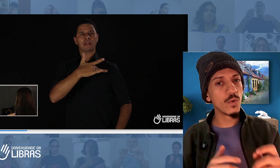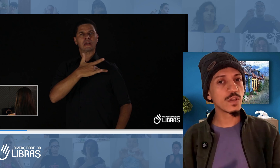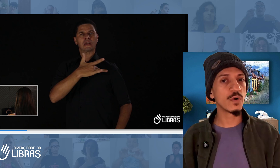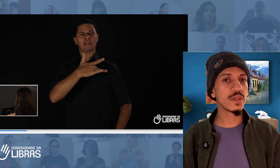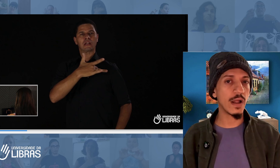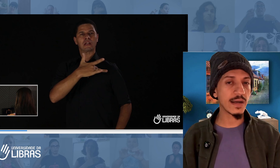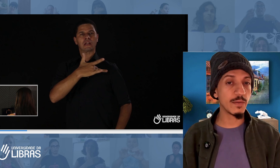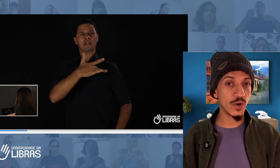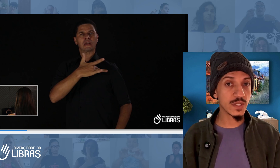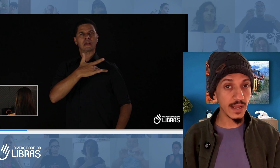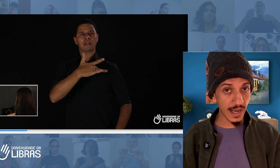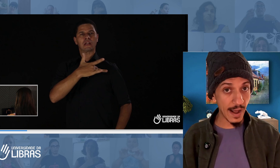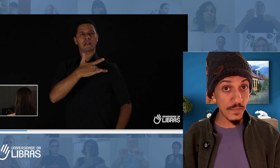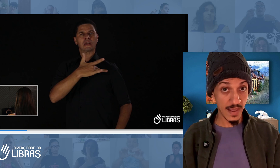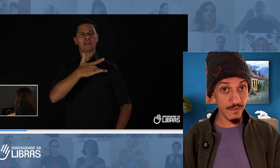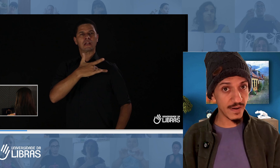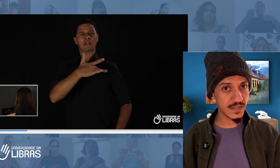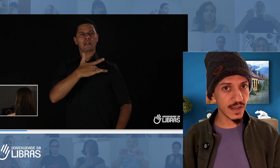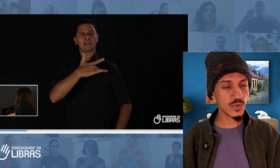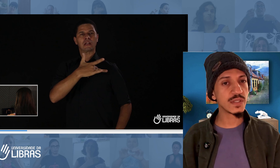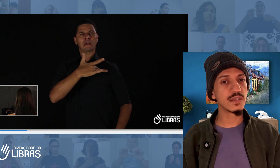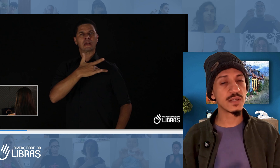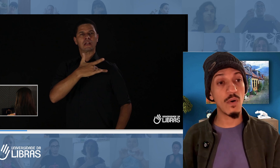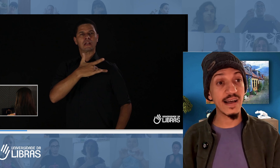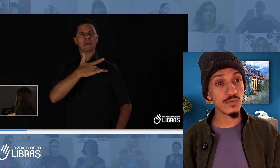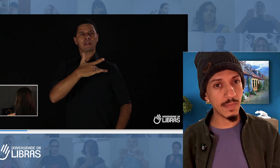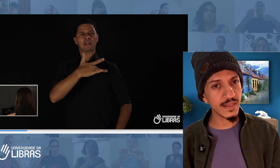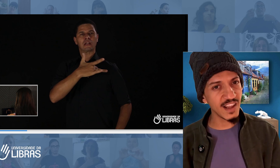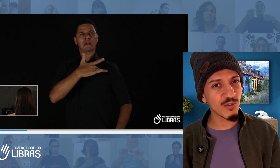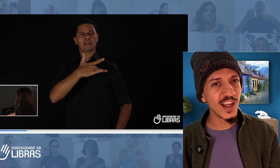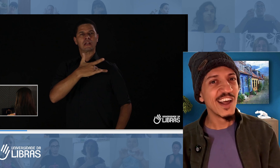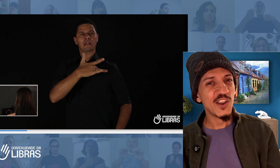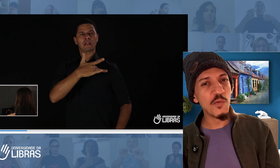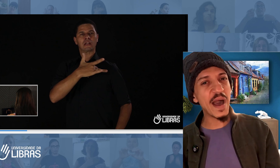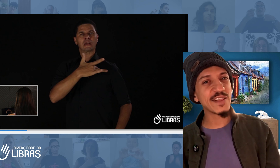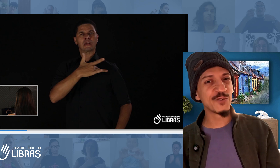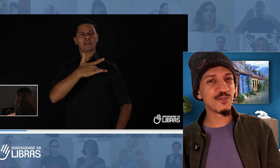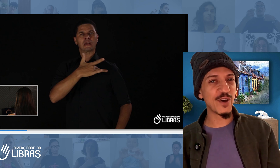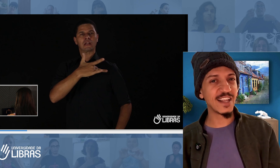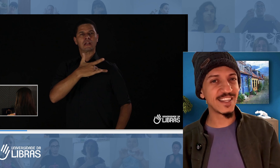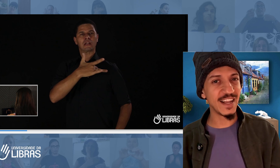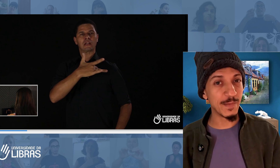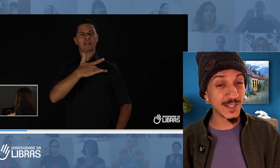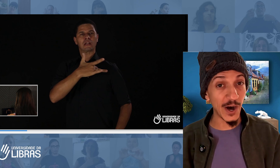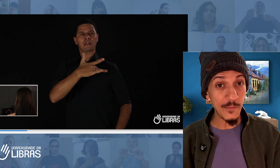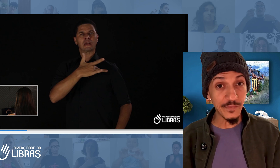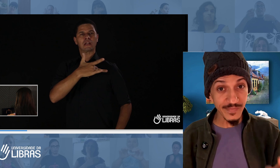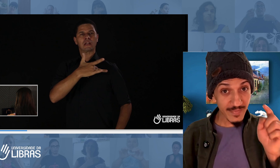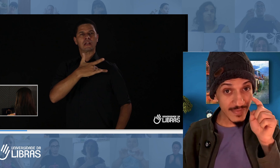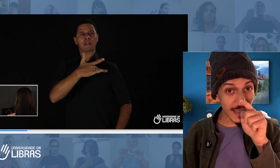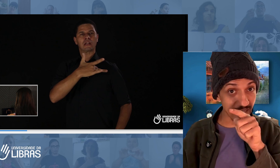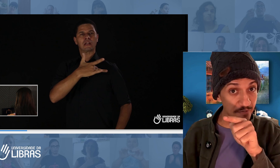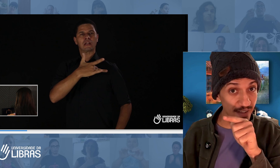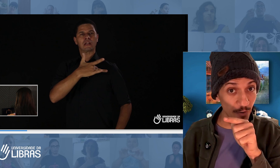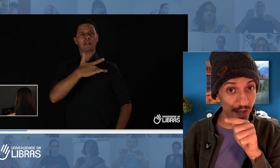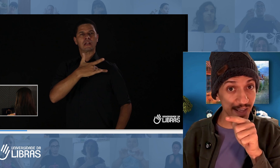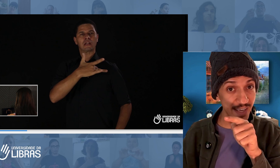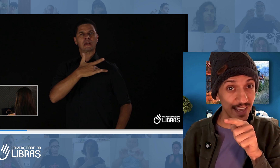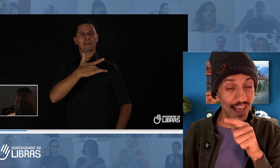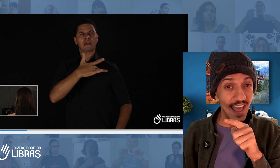botão lá que você pode clicar e fazer a sua inscrição, a sua matrícula no método fluente em Libras. olha, está vendo a Luana aqui? Ela